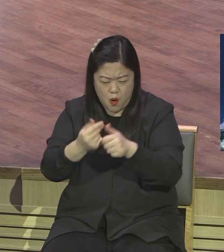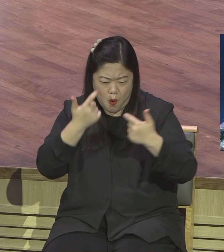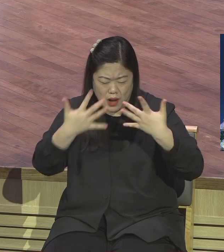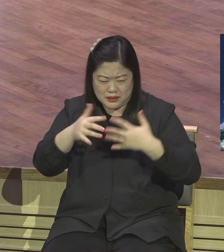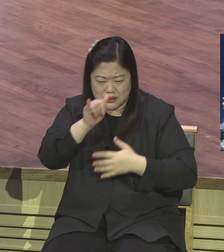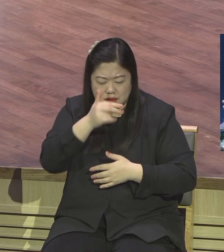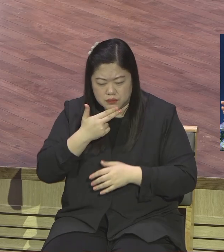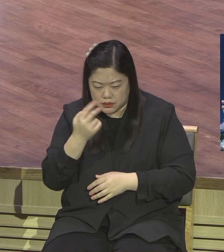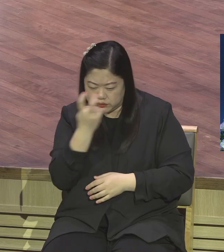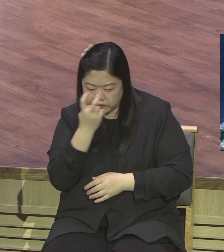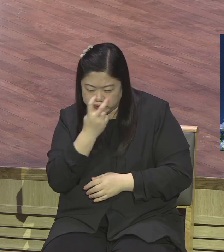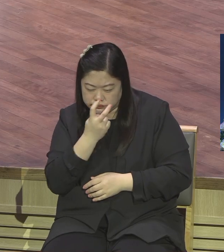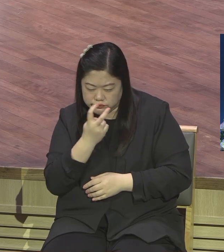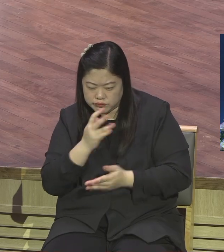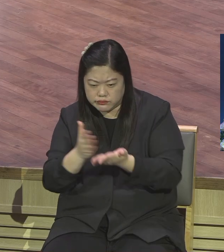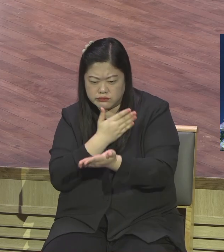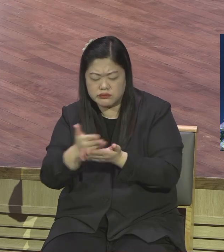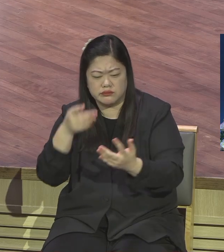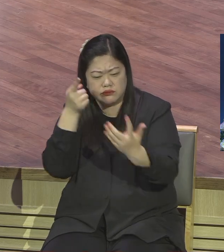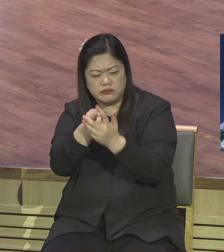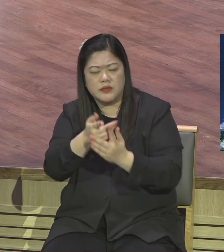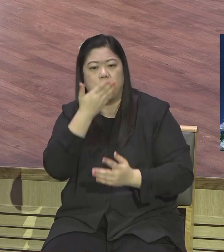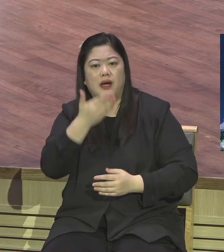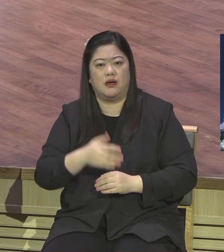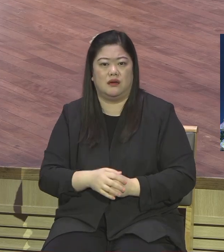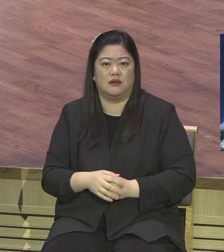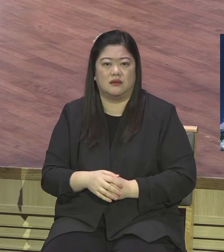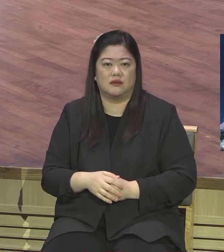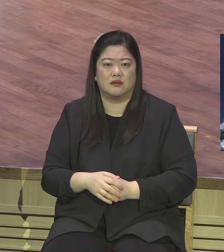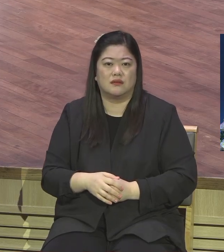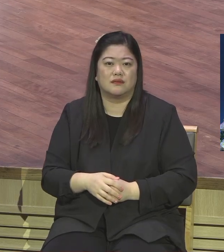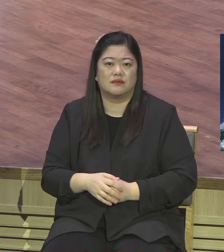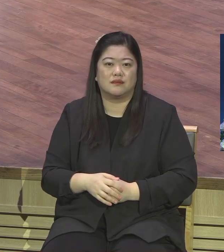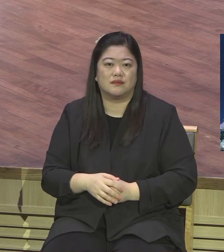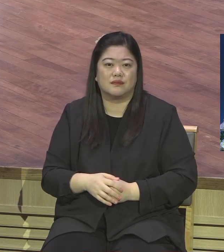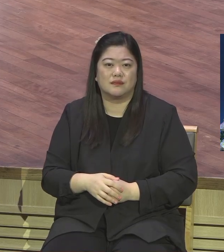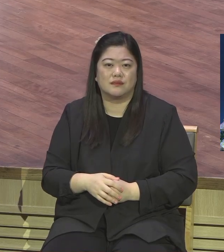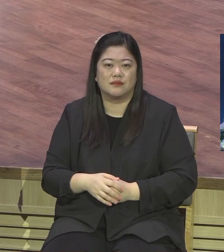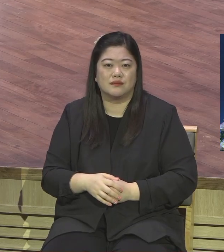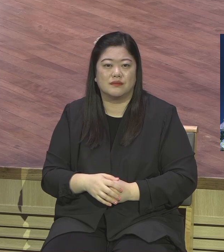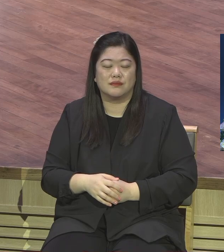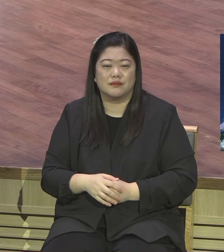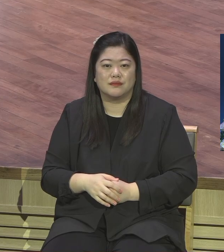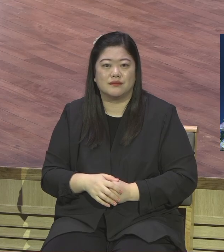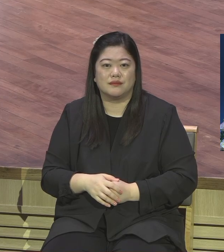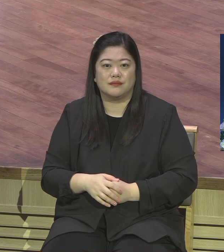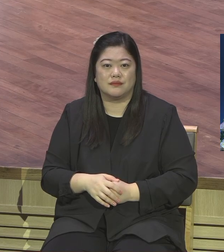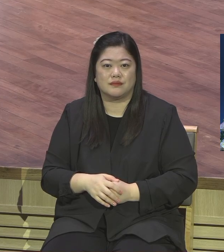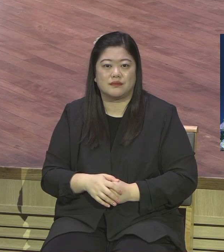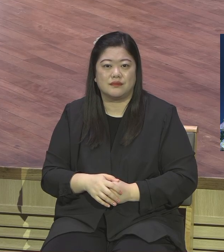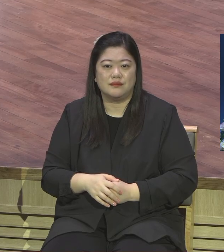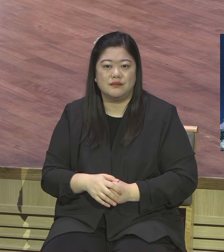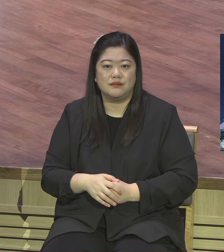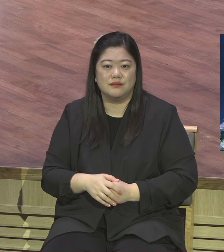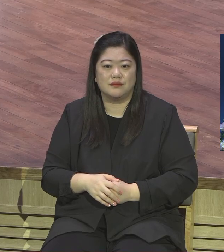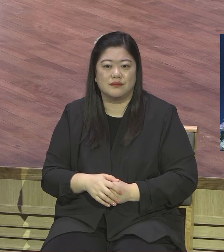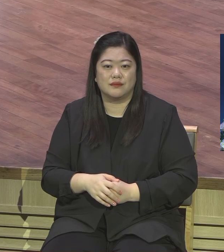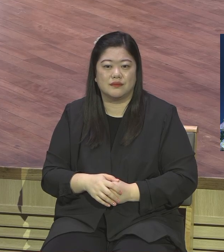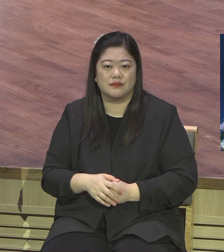운동하면서 다 걸러지고 걸러지고 지금은요 무슨 명령에도 아무 말이에요 아멘